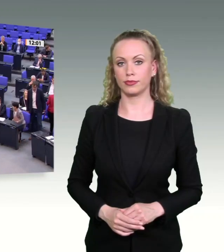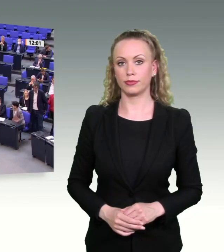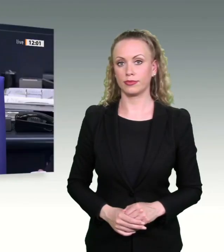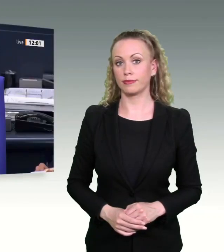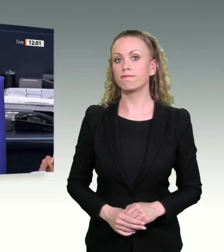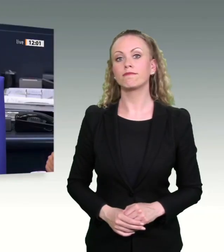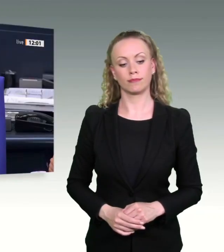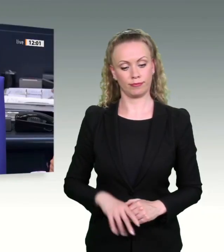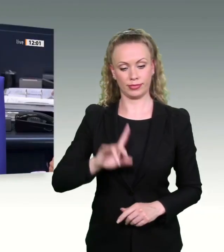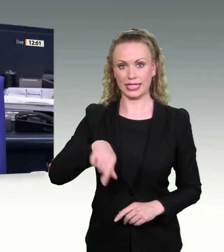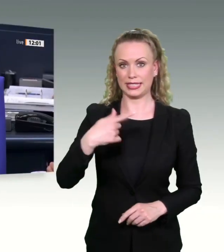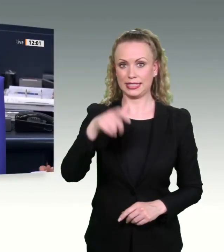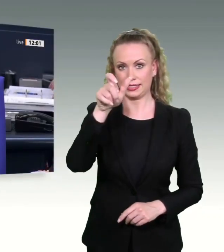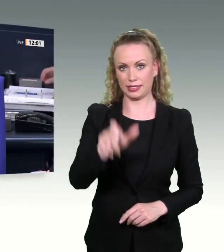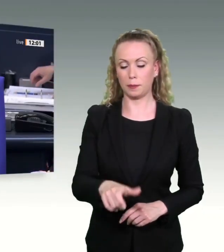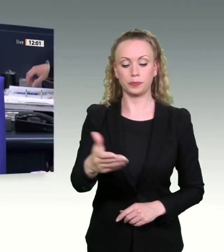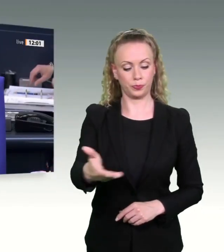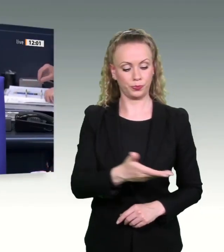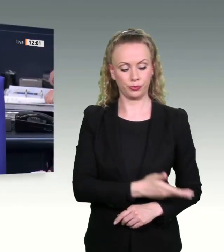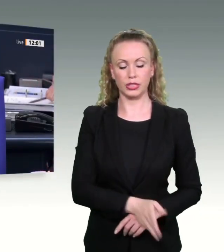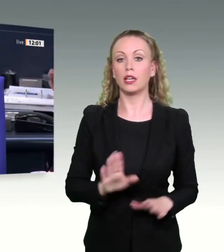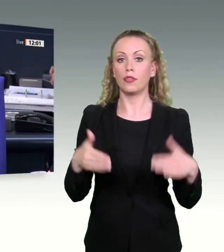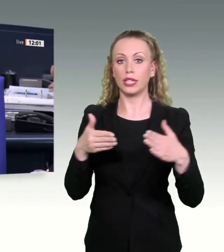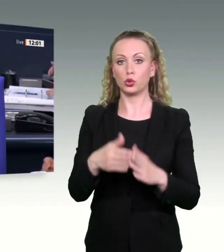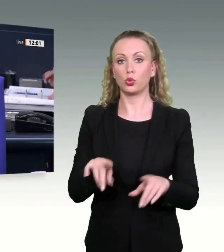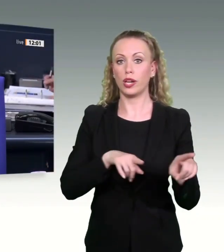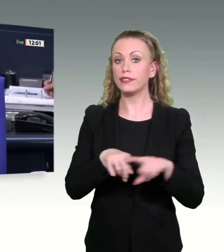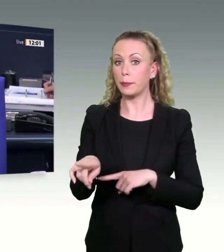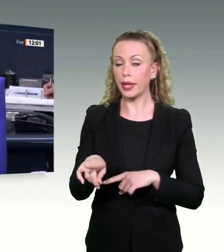Das Wort hat Dr. Lukas Köhler für die FDP-Fraktion.